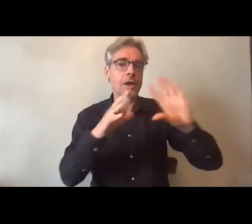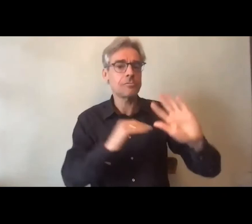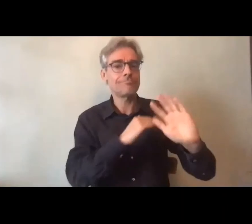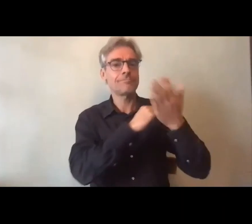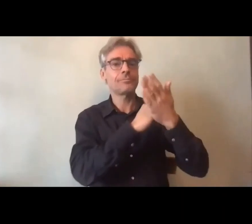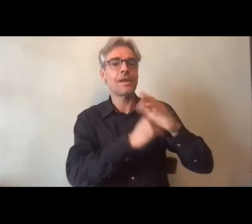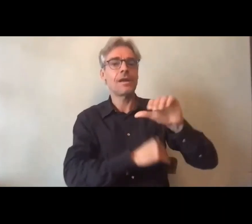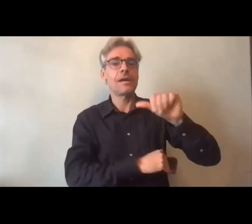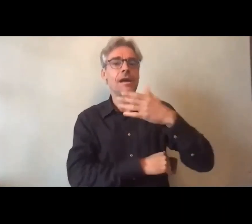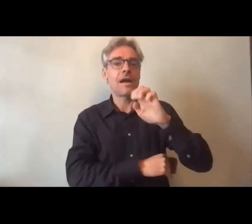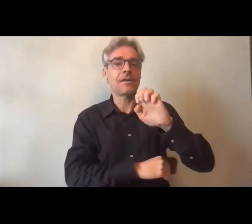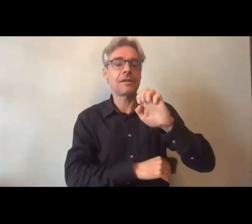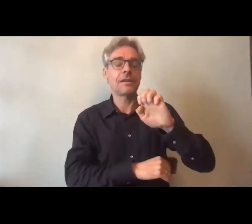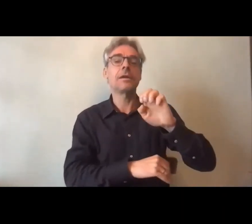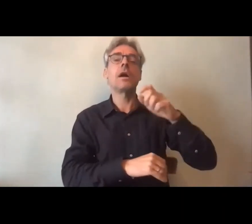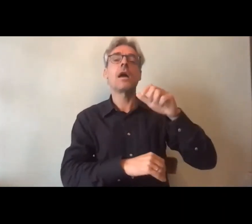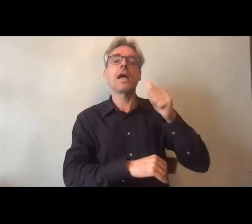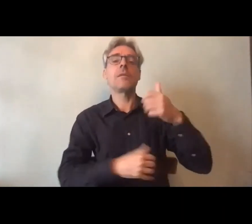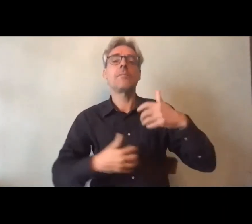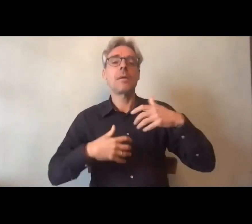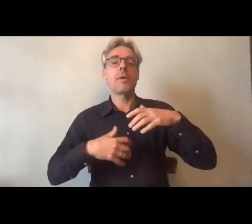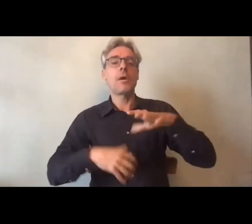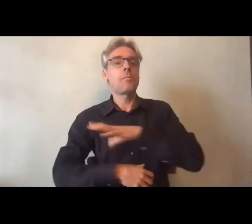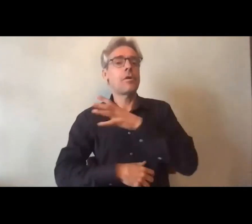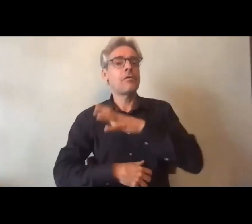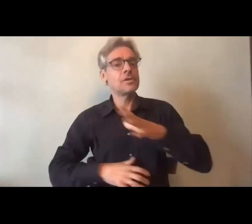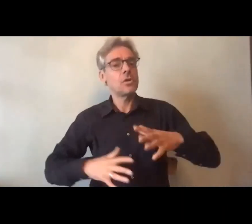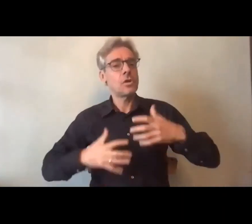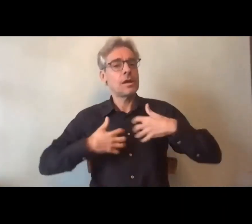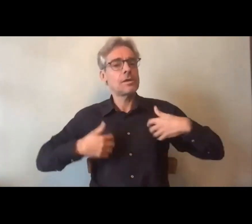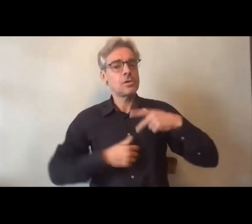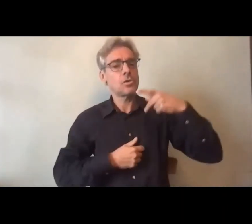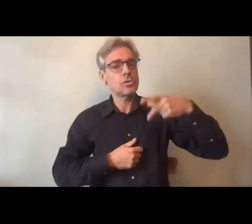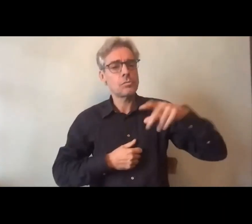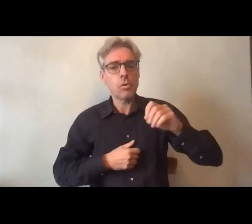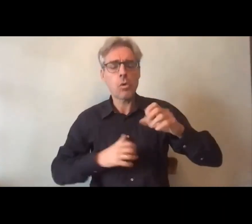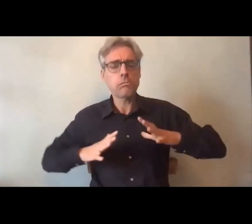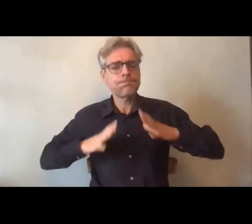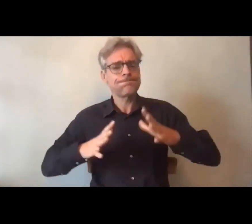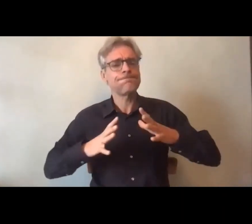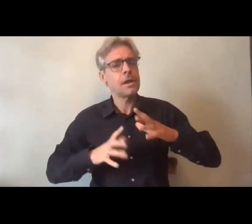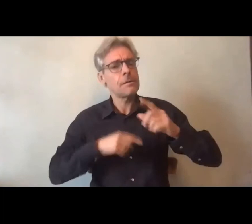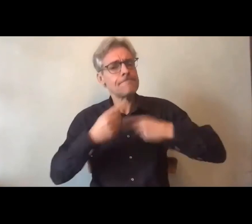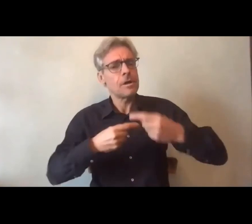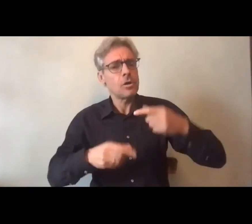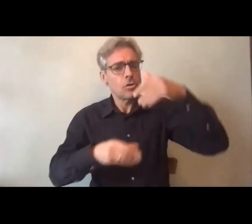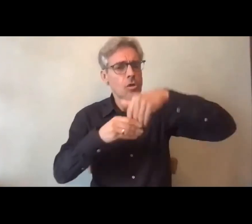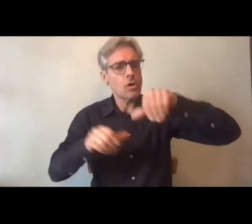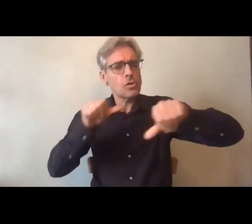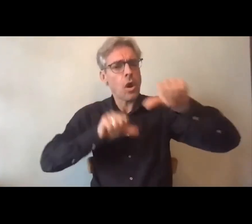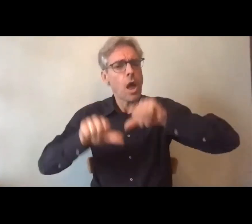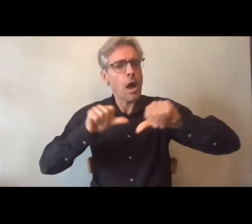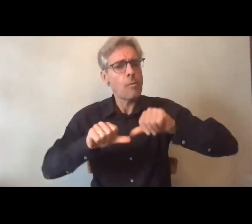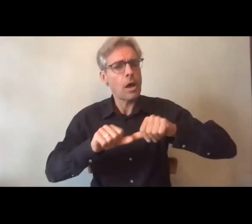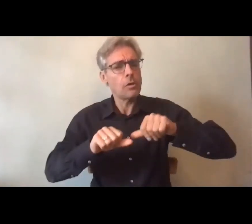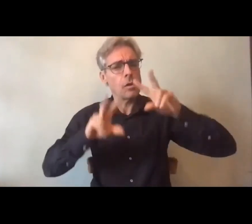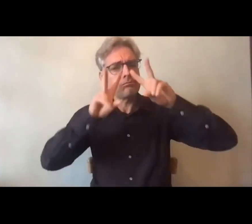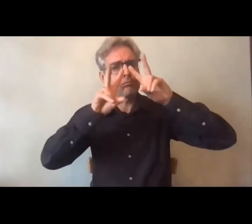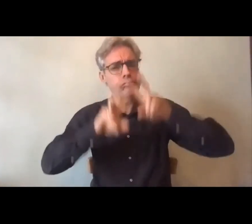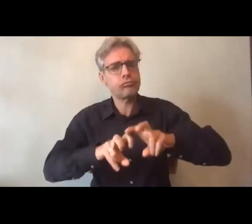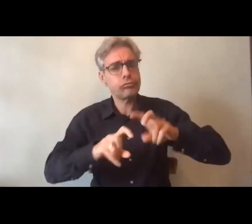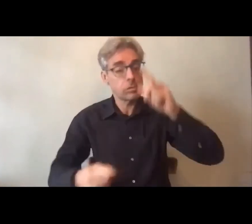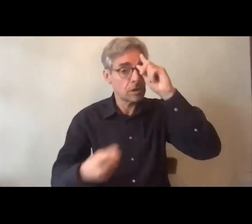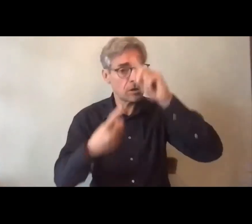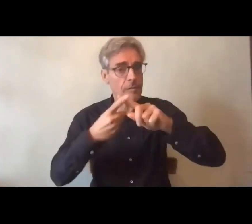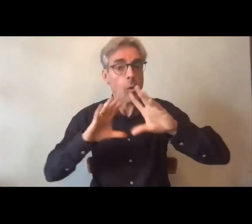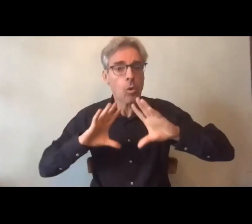voix d'Anne Revillard qui est quelqu'un d'extrêmement investi sur ces questions et qui dans les travaux de son laboratoire va explorer ces sujets